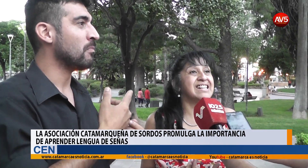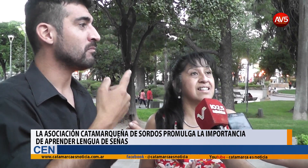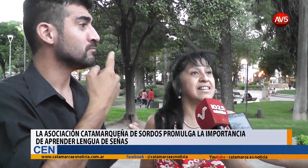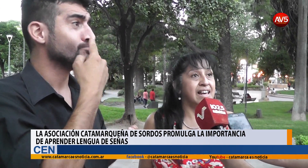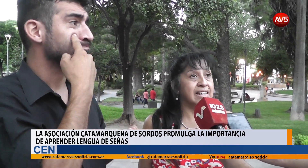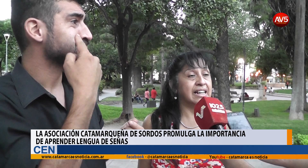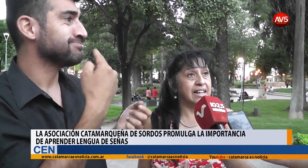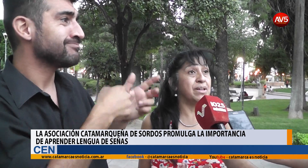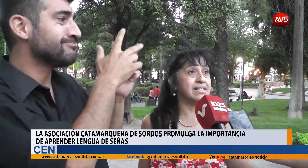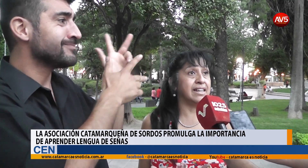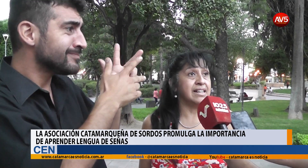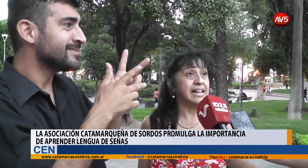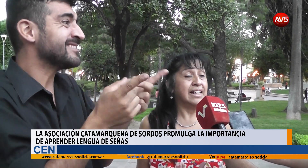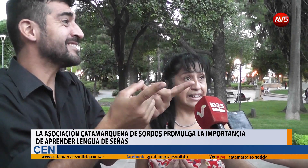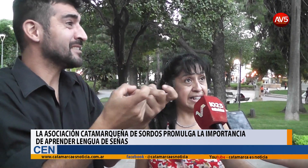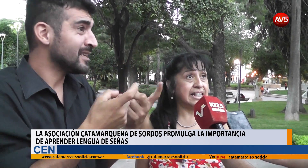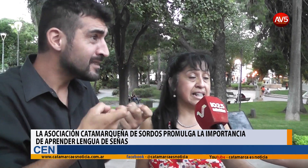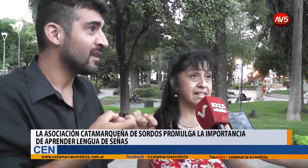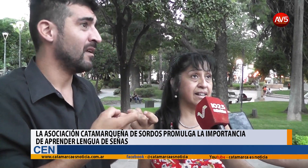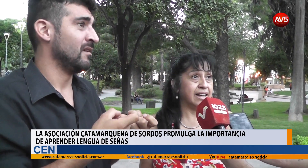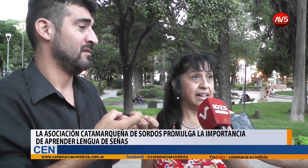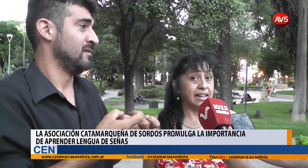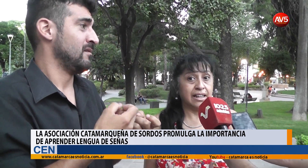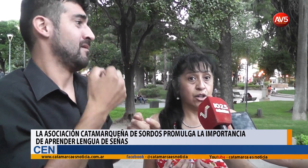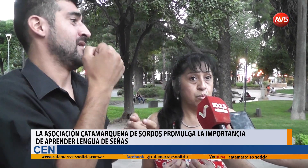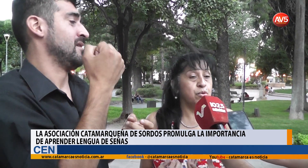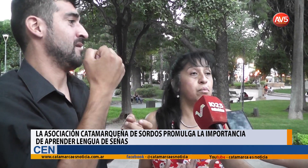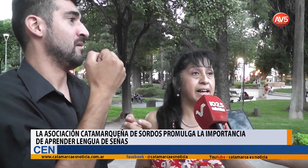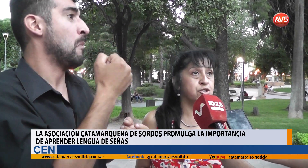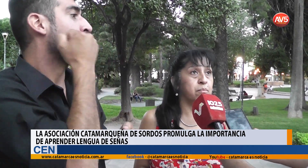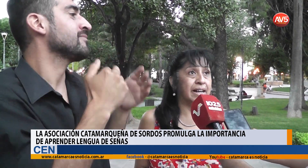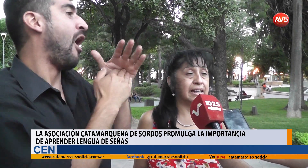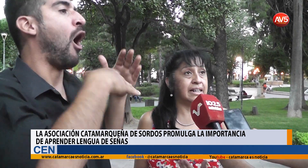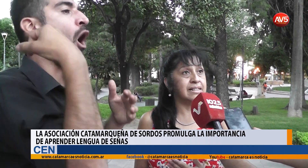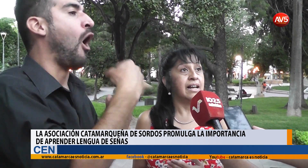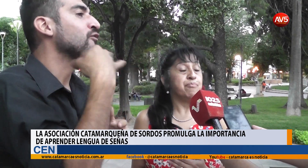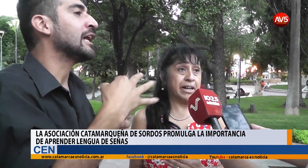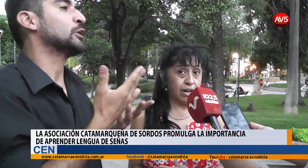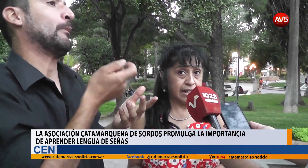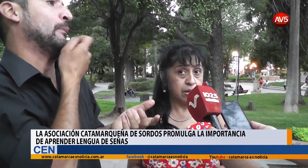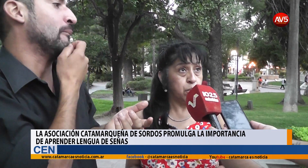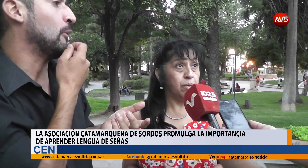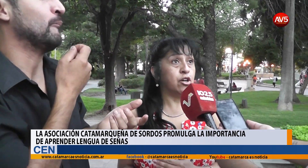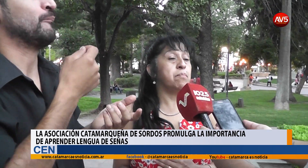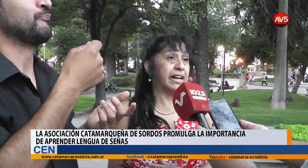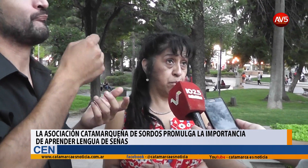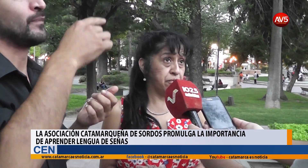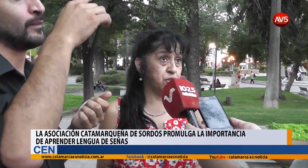necesidad de que la lengua de señas tiene que ser como una obligación para quienes, para los agentes públicos, para los profesionales.